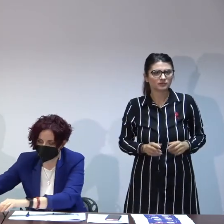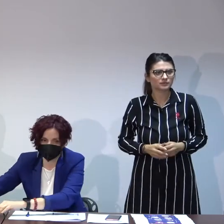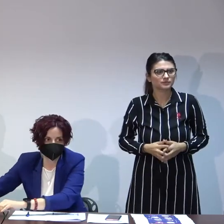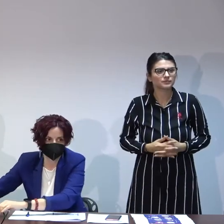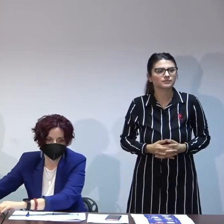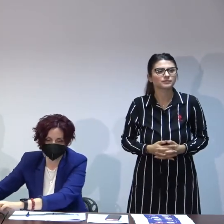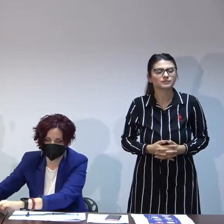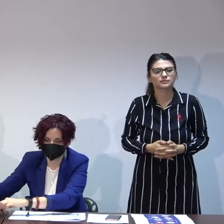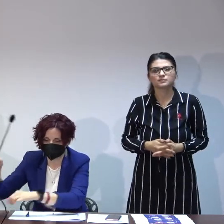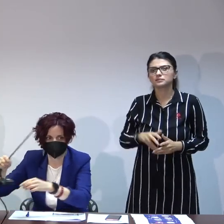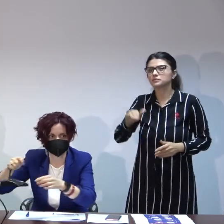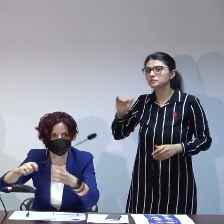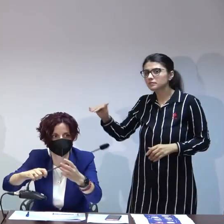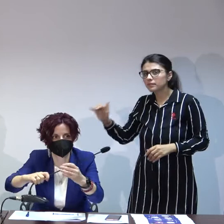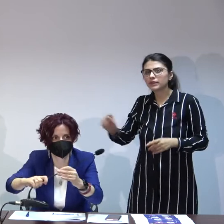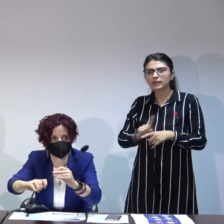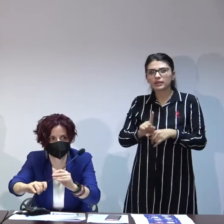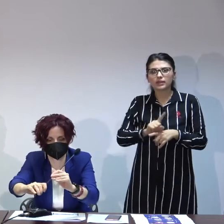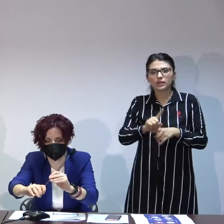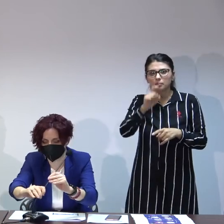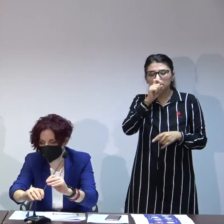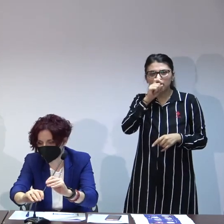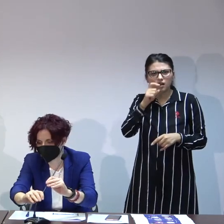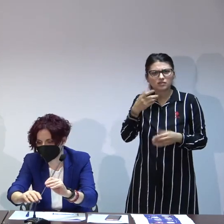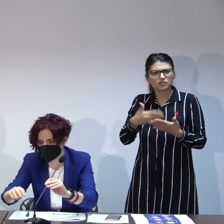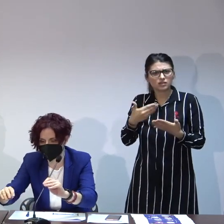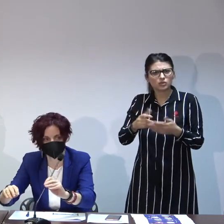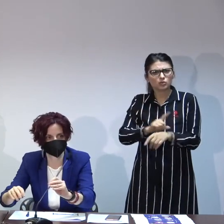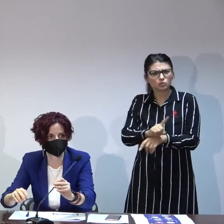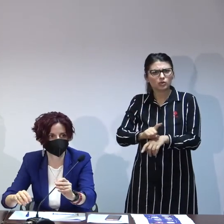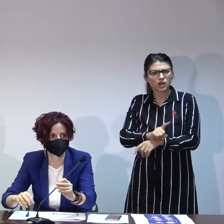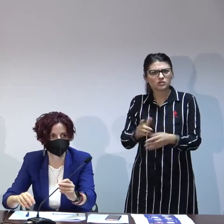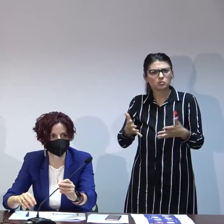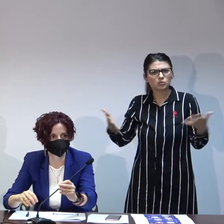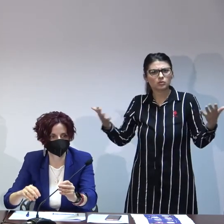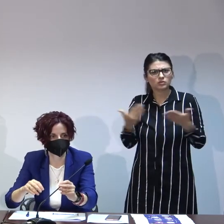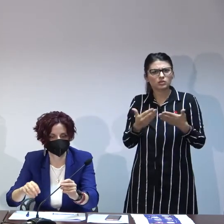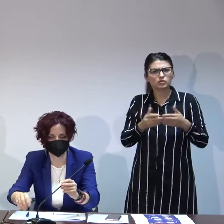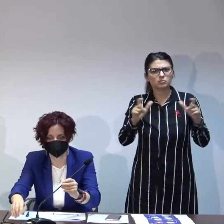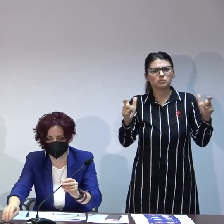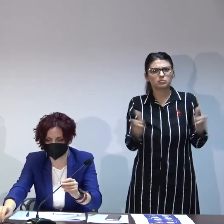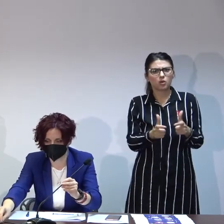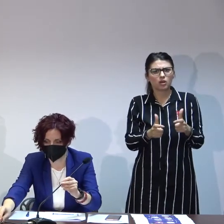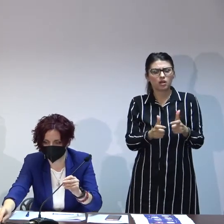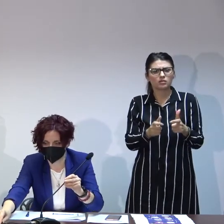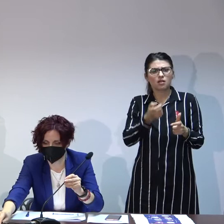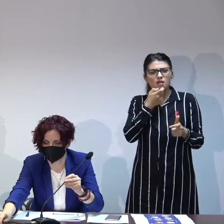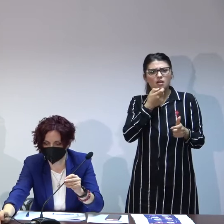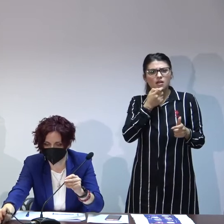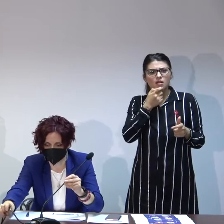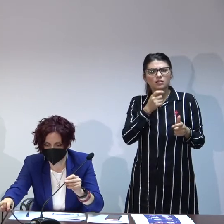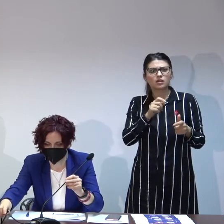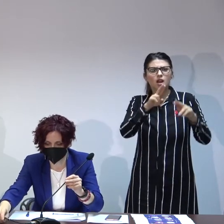În cazul de obăiețelor ei de ce a fost blocat aceste ani în sistem ca să pot să înțelege a